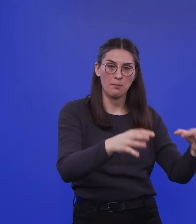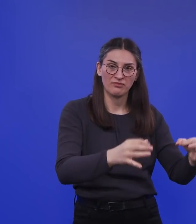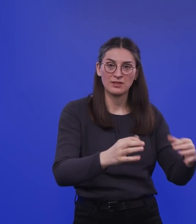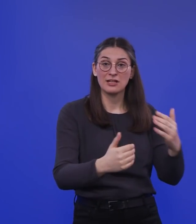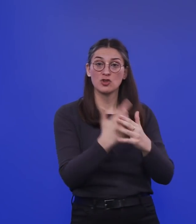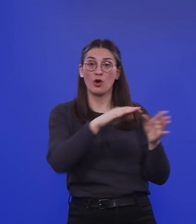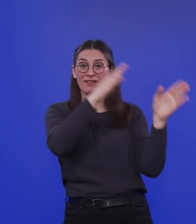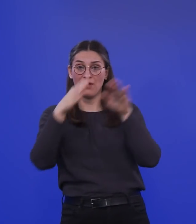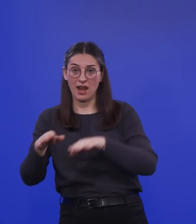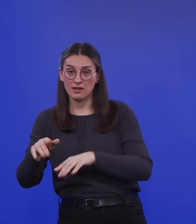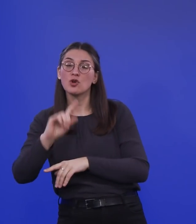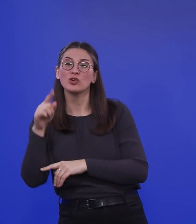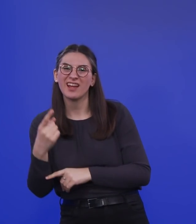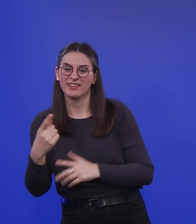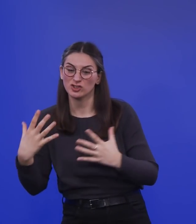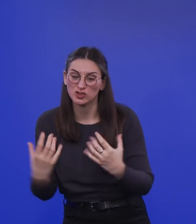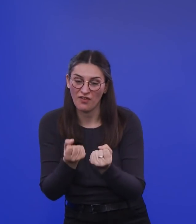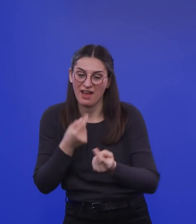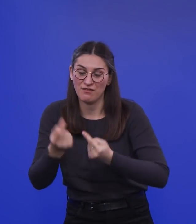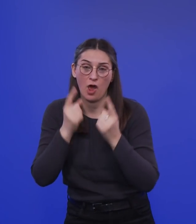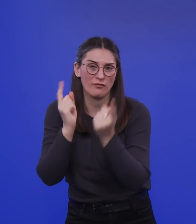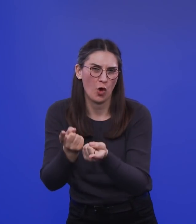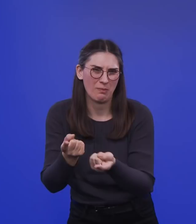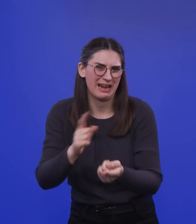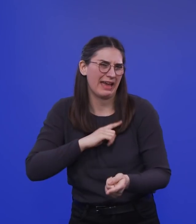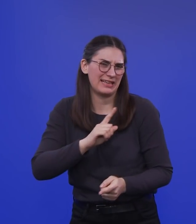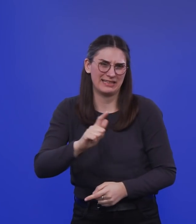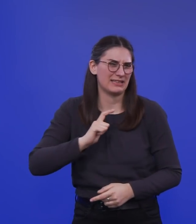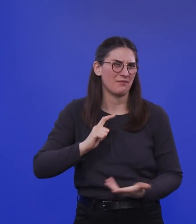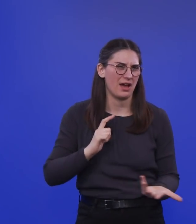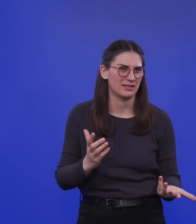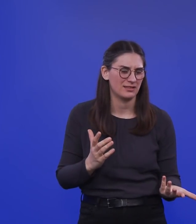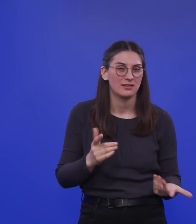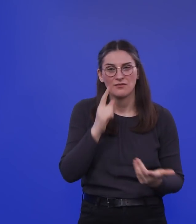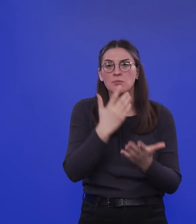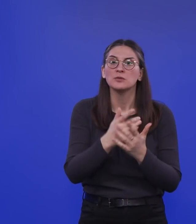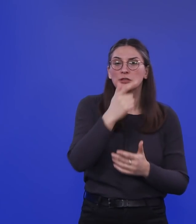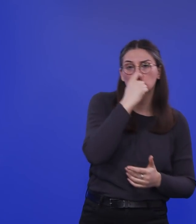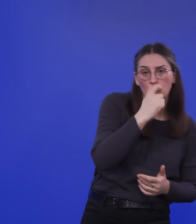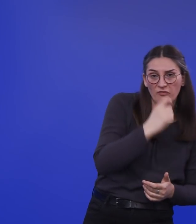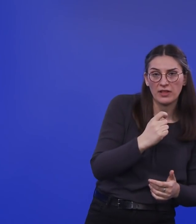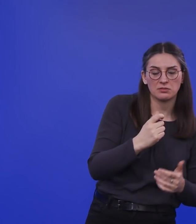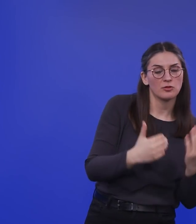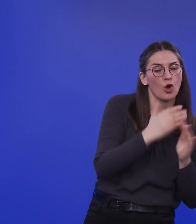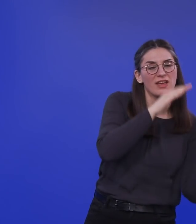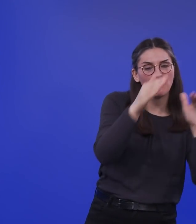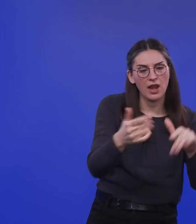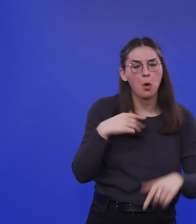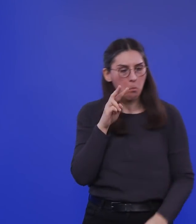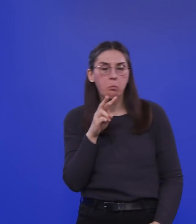sehr schwere Verläufe macht. Also eine große Welle von Schnupfenerkrankungen, das hätte ich sofort geglaubt.